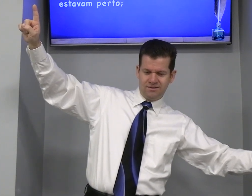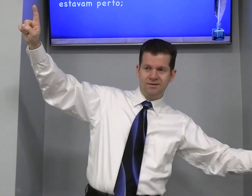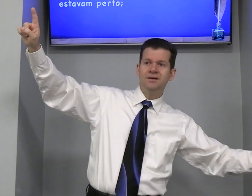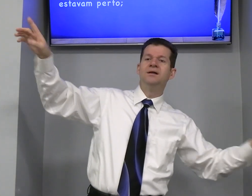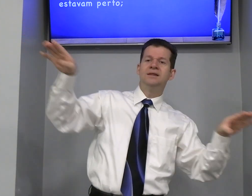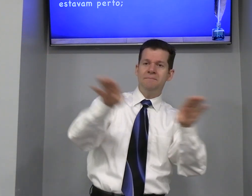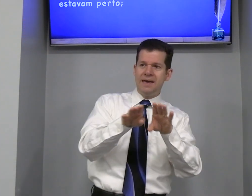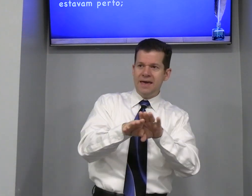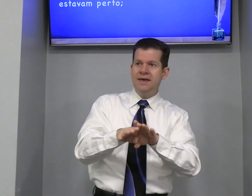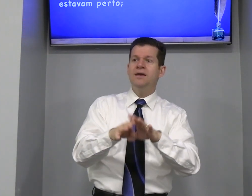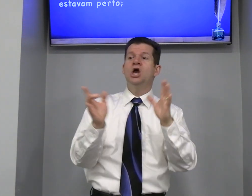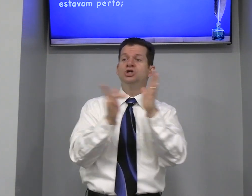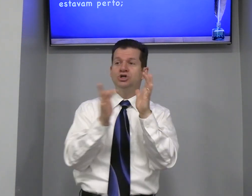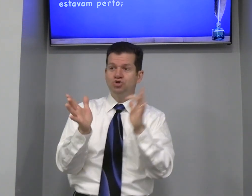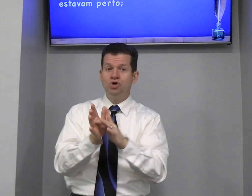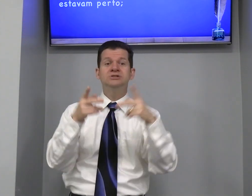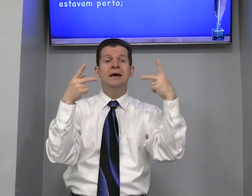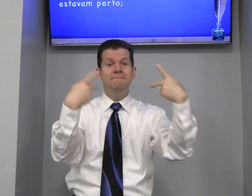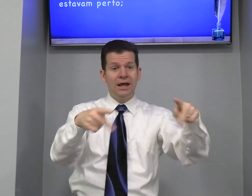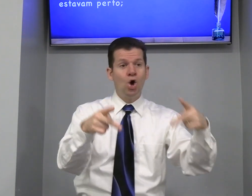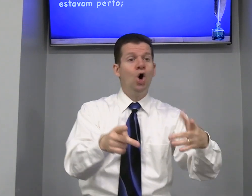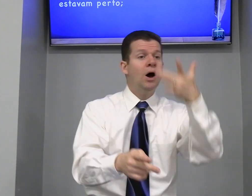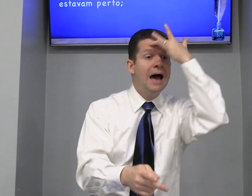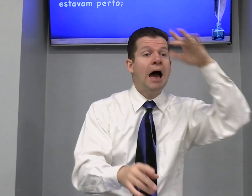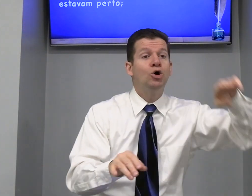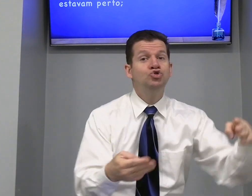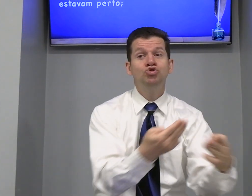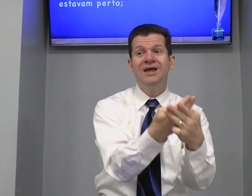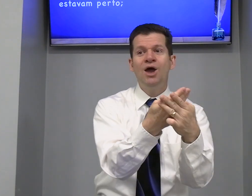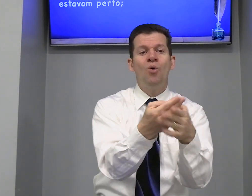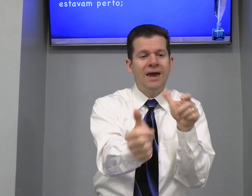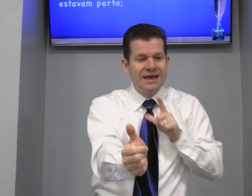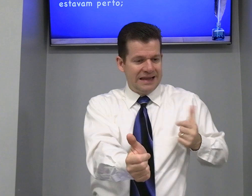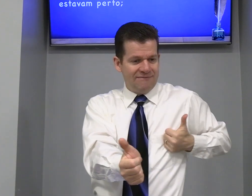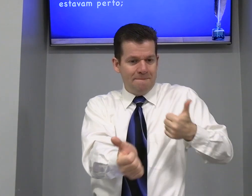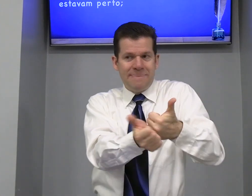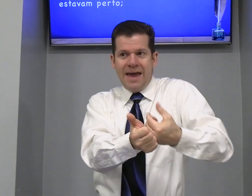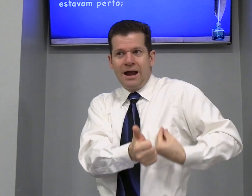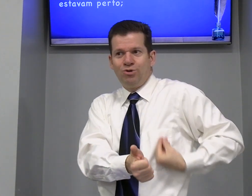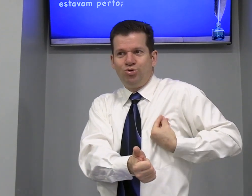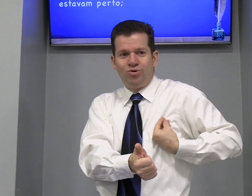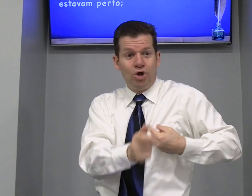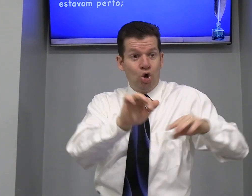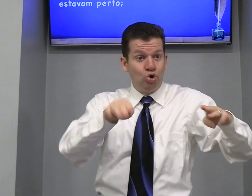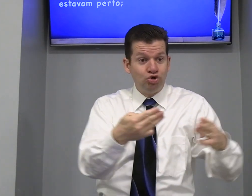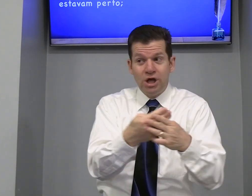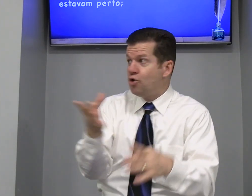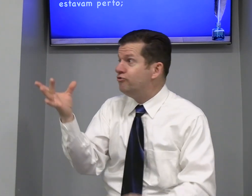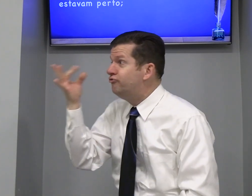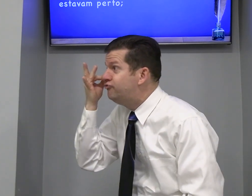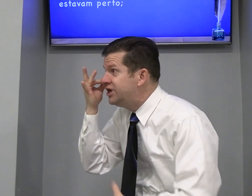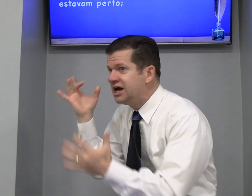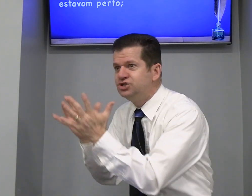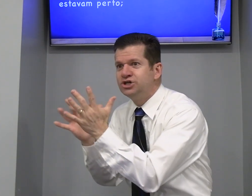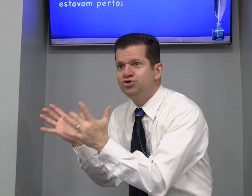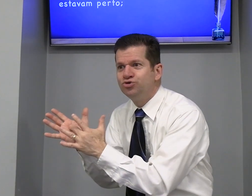Também Jesus Pregou Ao judeu Que estava Perto Judeu Via Jesus